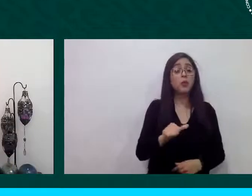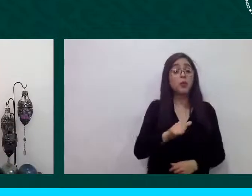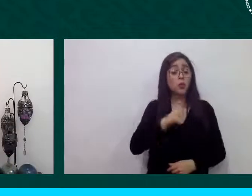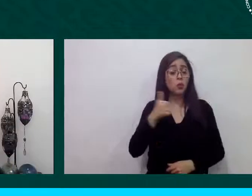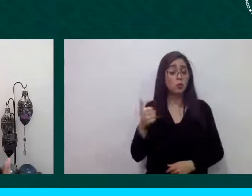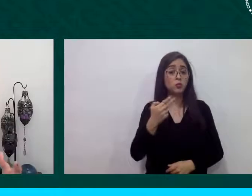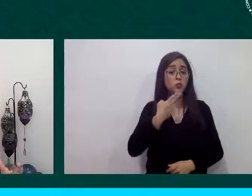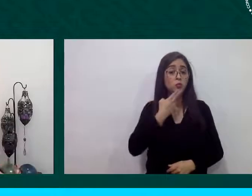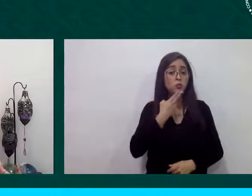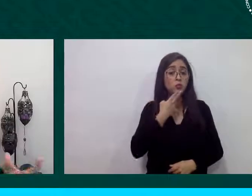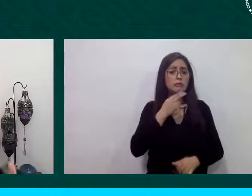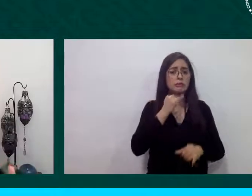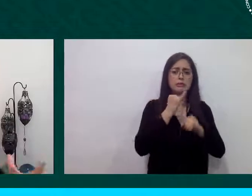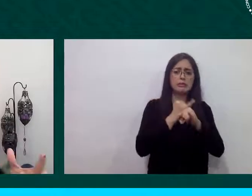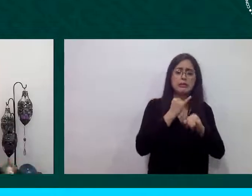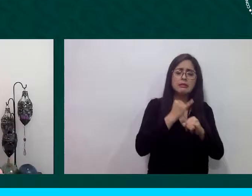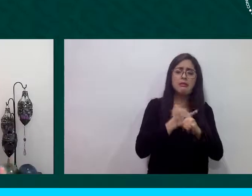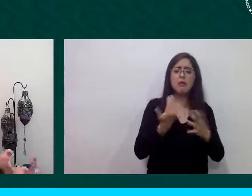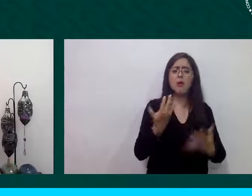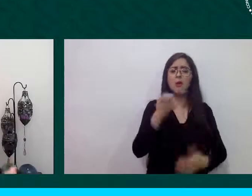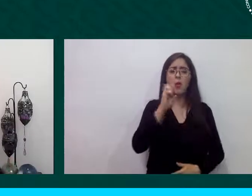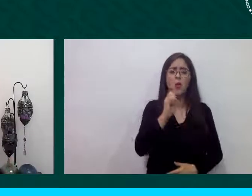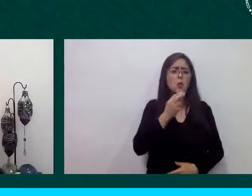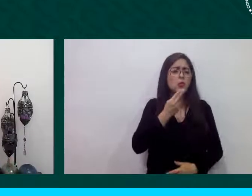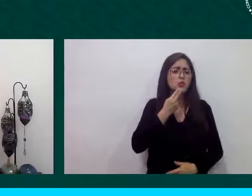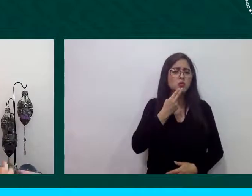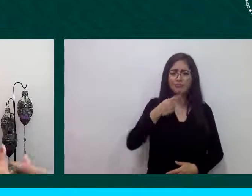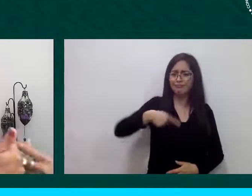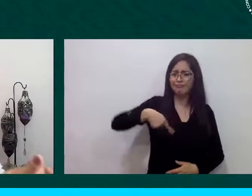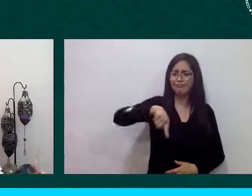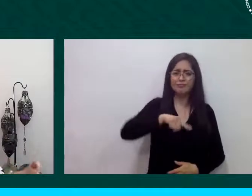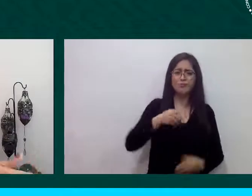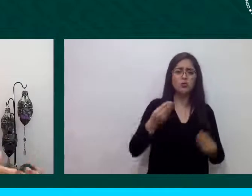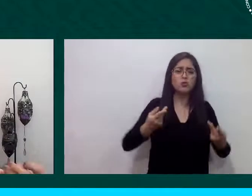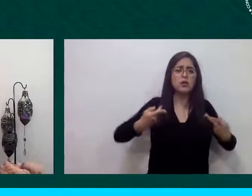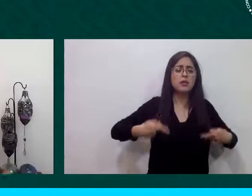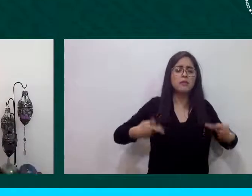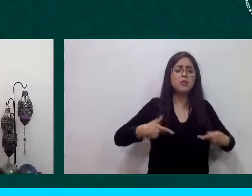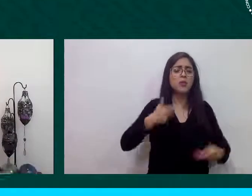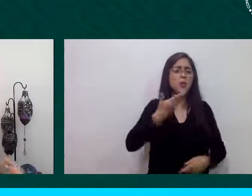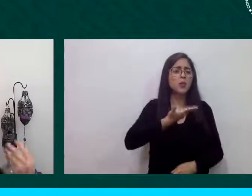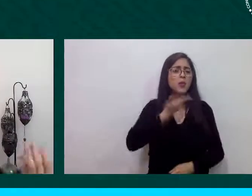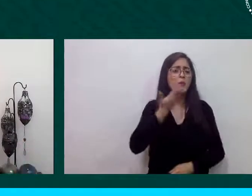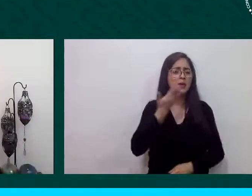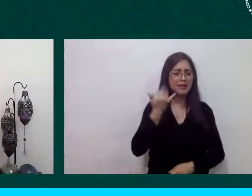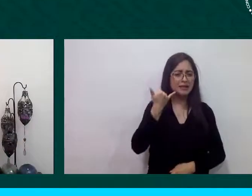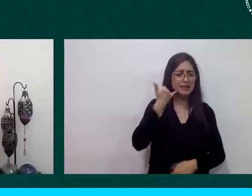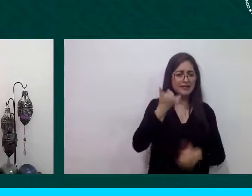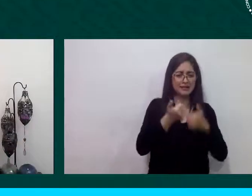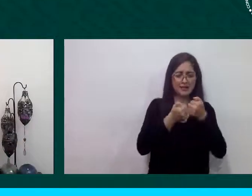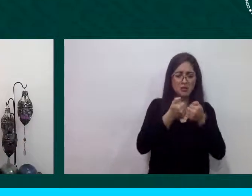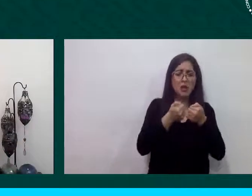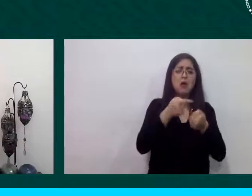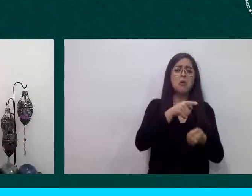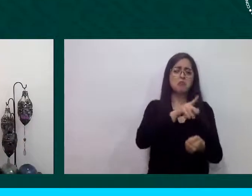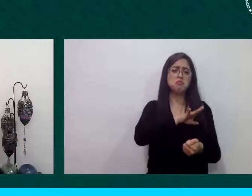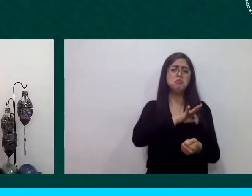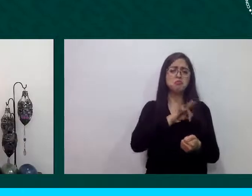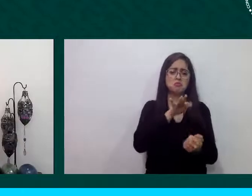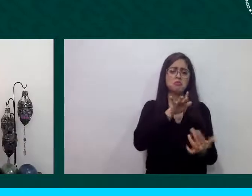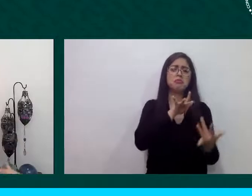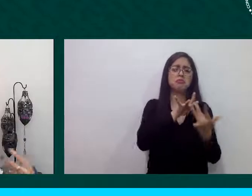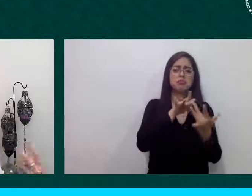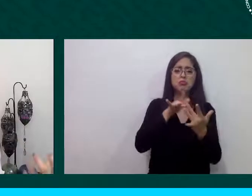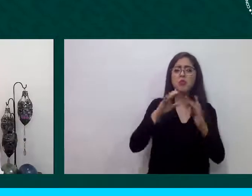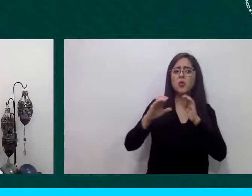es el celular para poder mantener la comunicación con las personas para poder informarles acerca de sus derechos